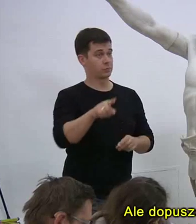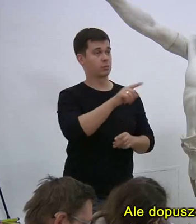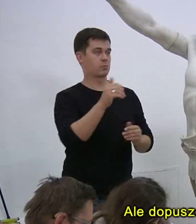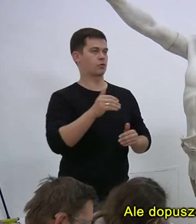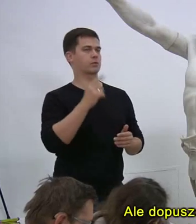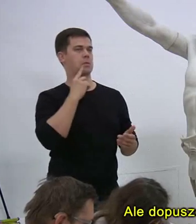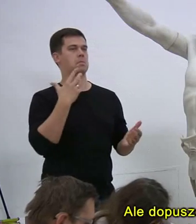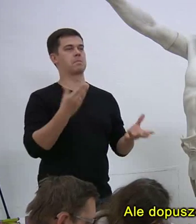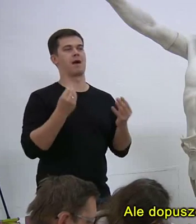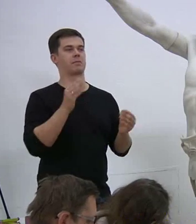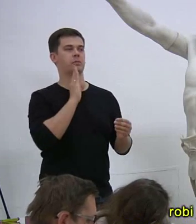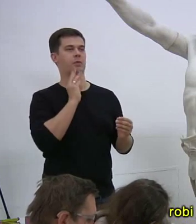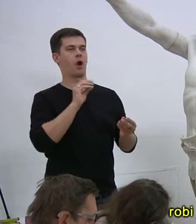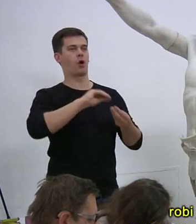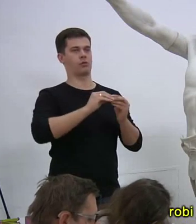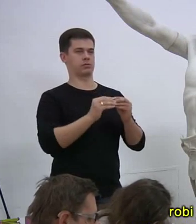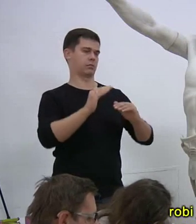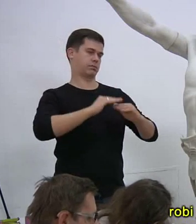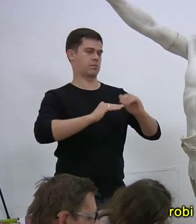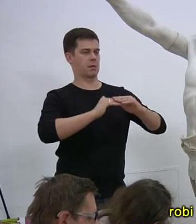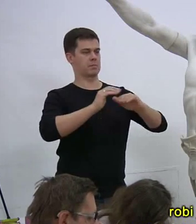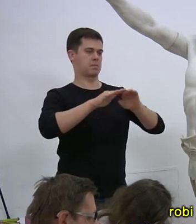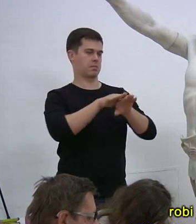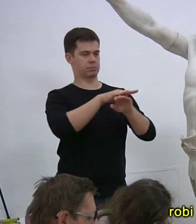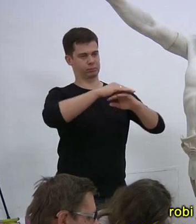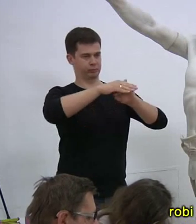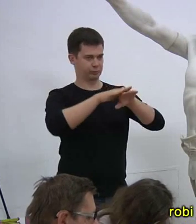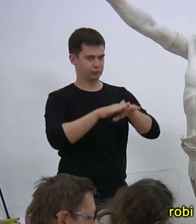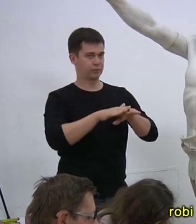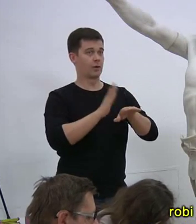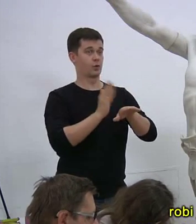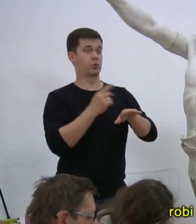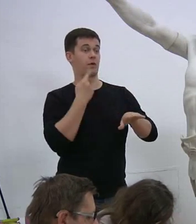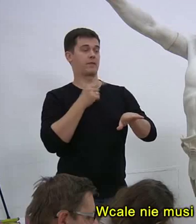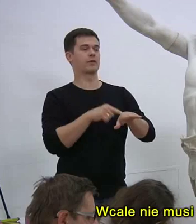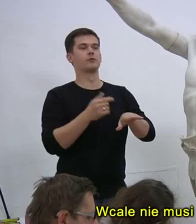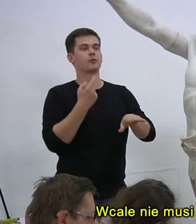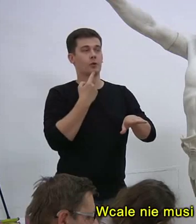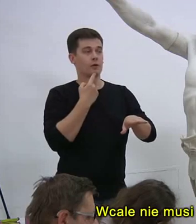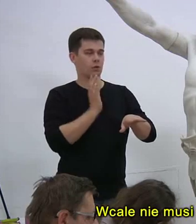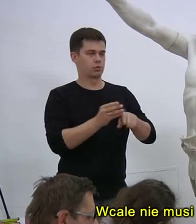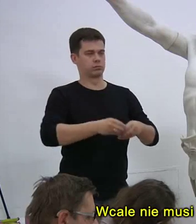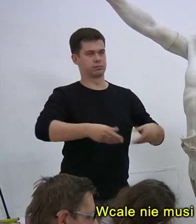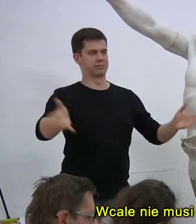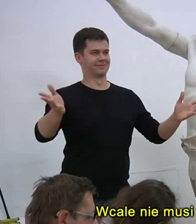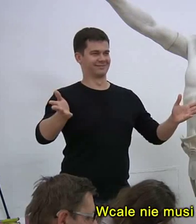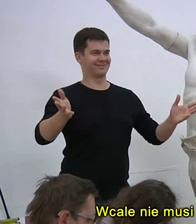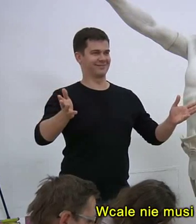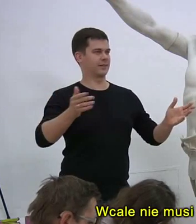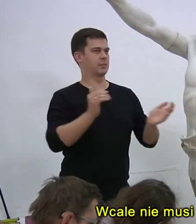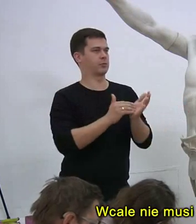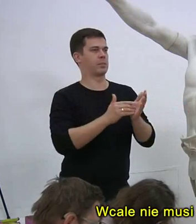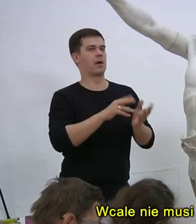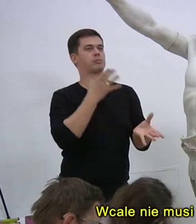prostu bawi się tymi ryklonkami. Robi jakiś układ, który cały czas się zmienia. I wcale nie